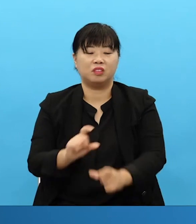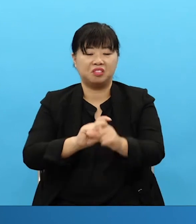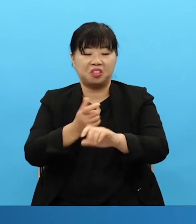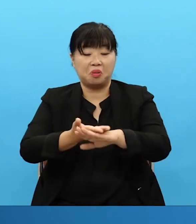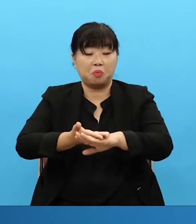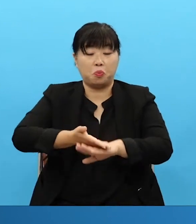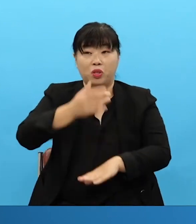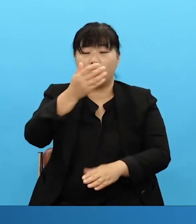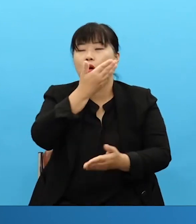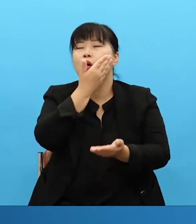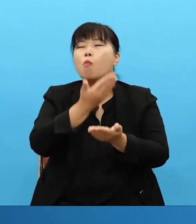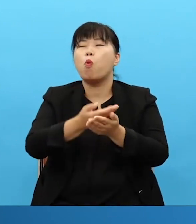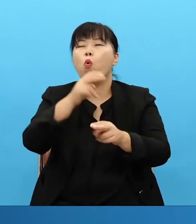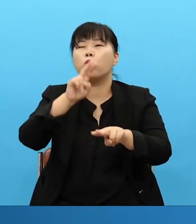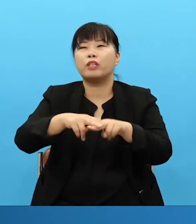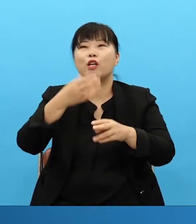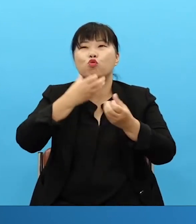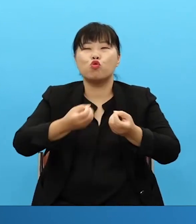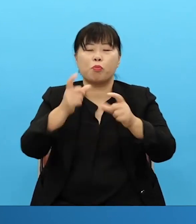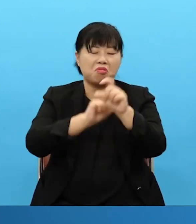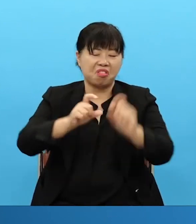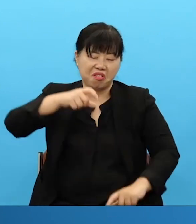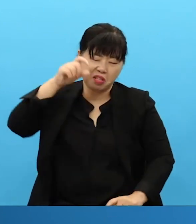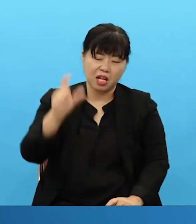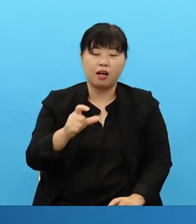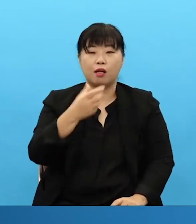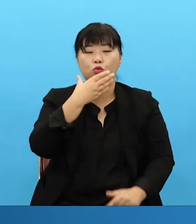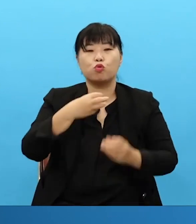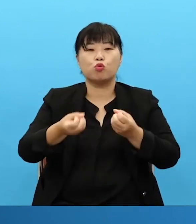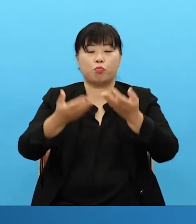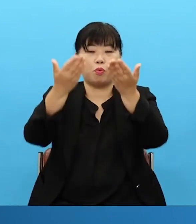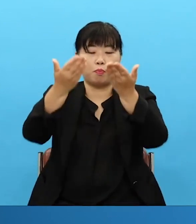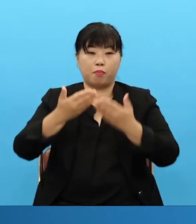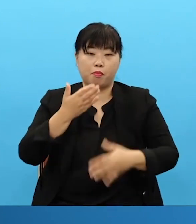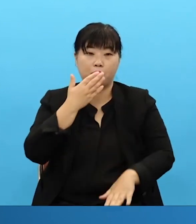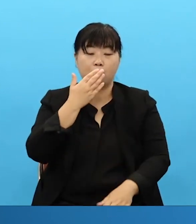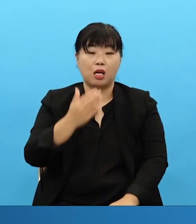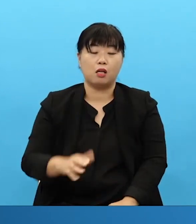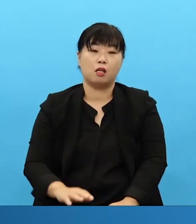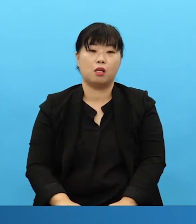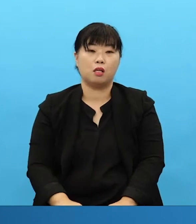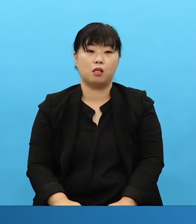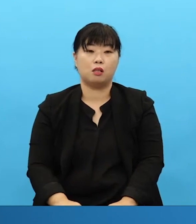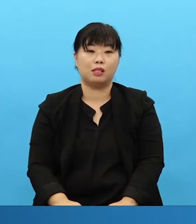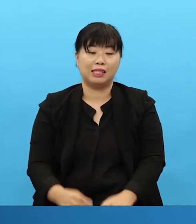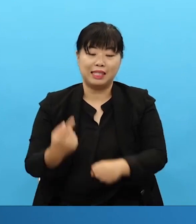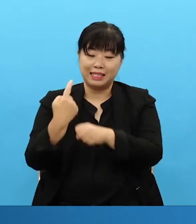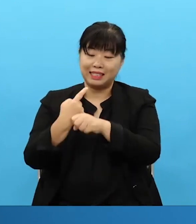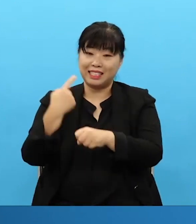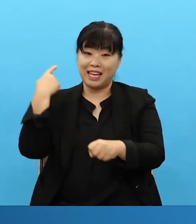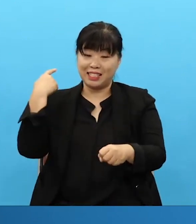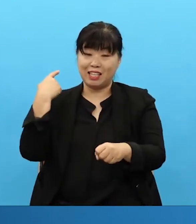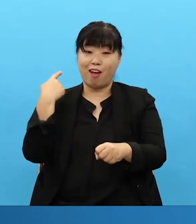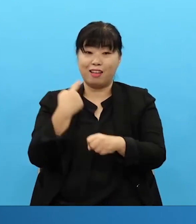It surpasses that. It's the blessing of the throne. So last year's heaven is heavenly